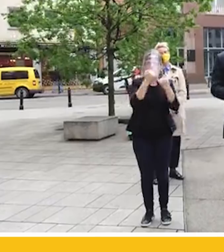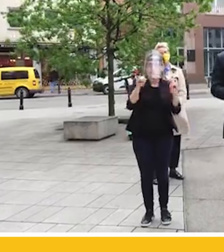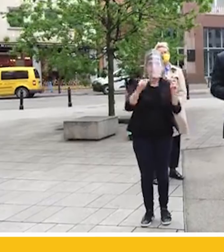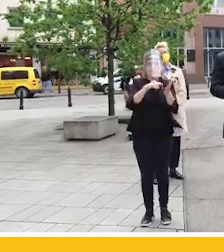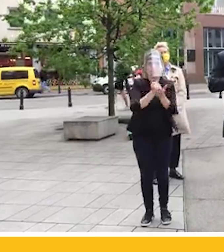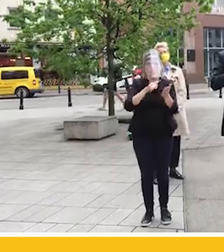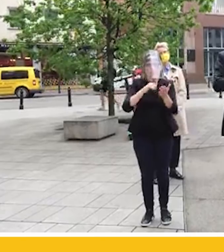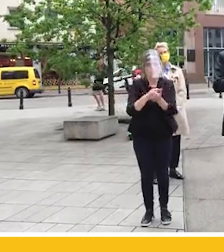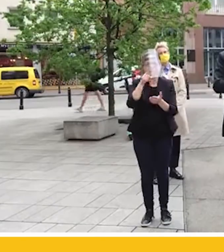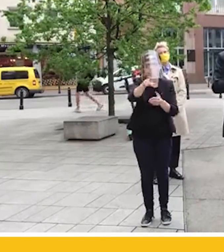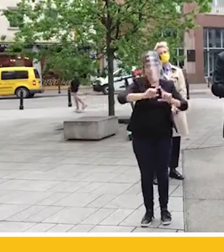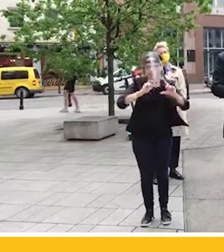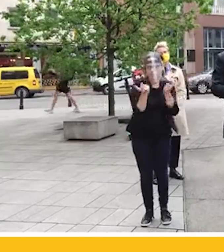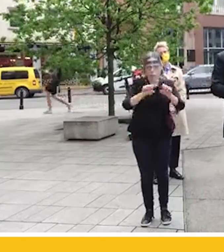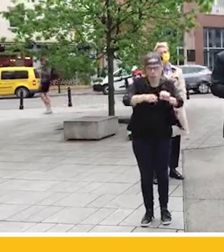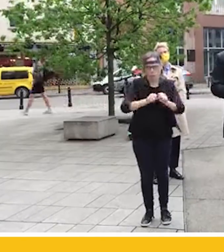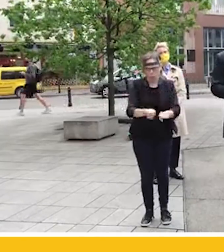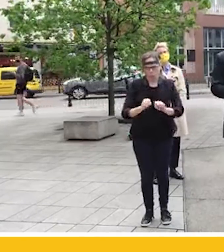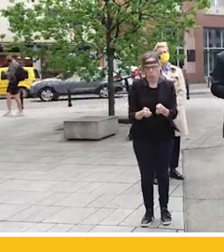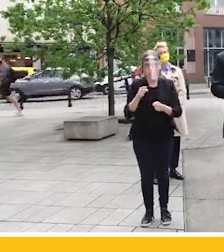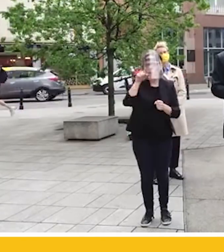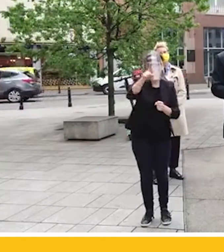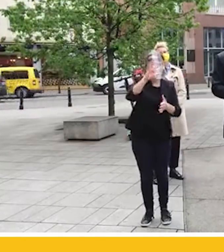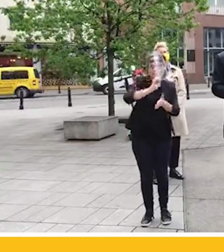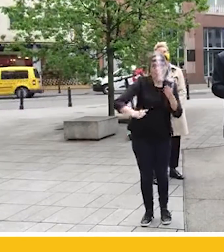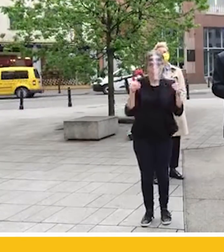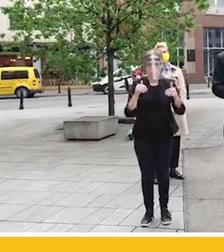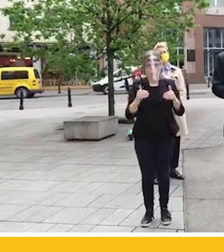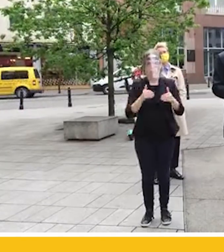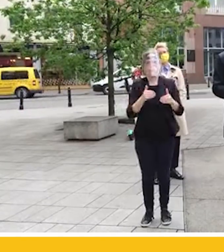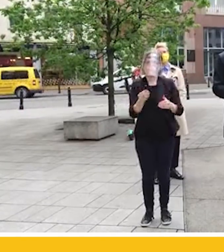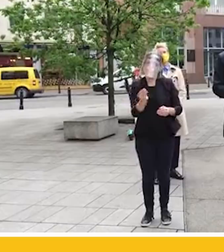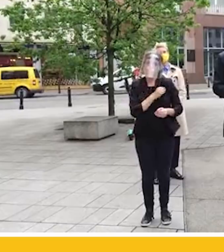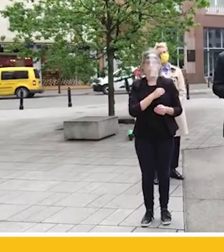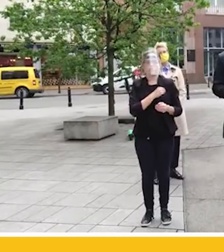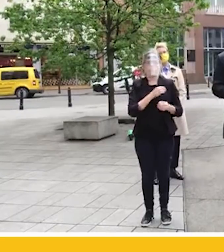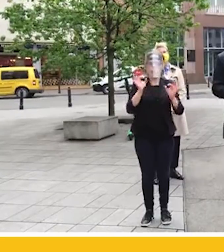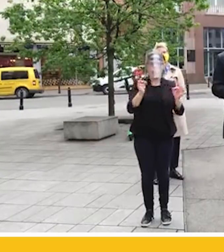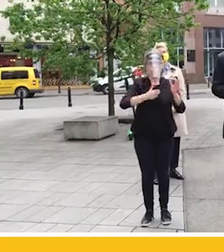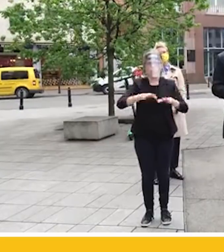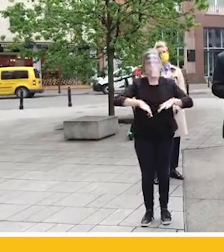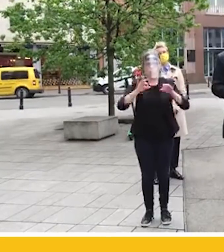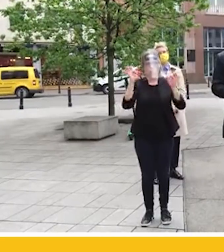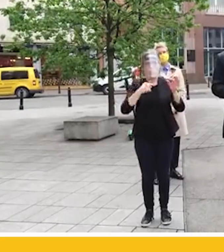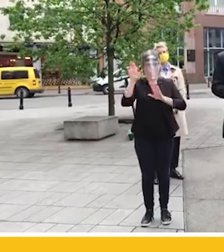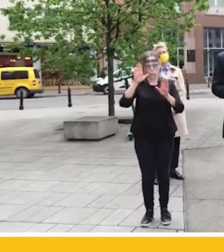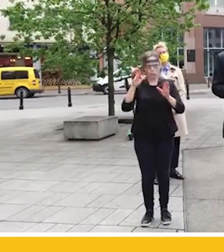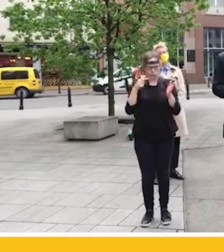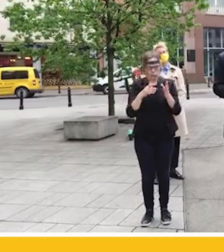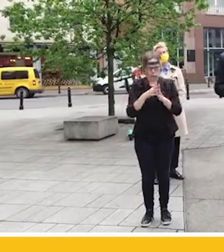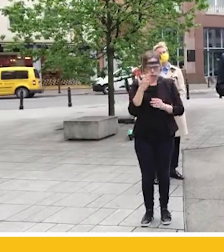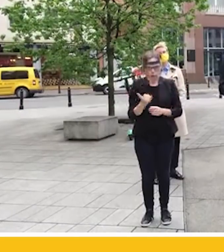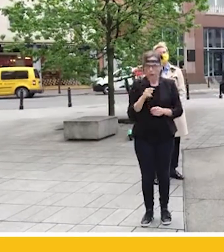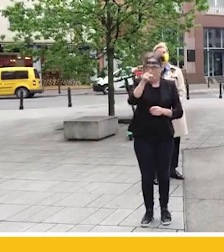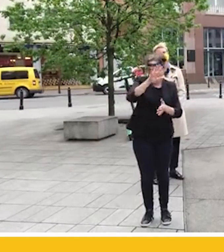prawne, jakie w tym kraju są. To wyście nam odebrali możliwość głosowania 10 maja w uczciwych, rzetelnych i dobrze przygotowanych wyborach. Więc teraz